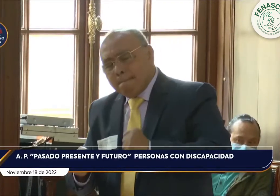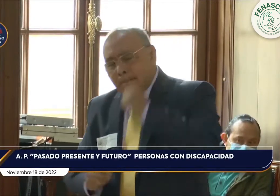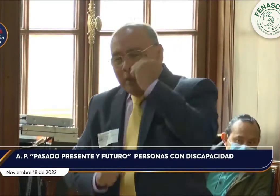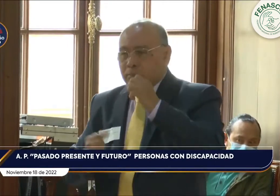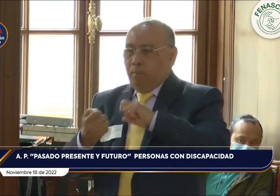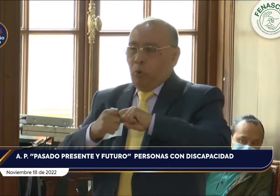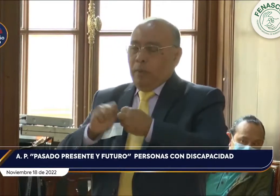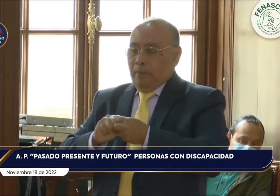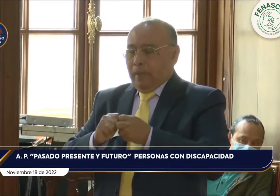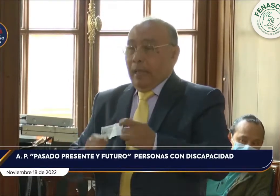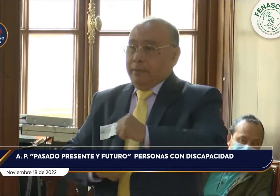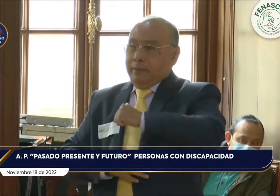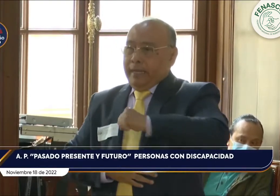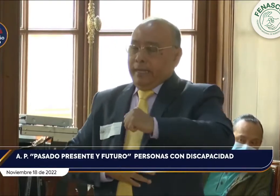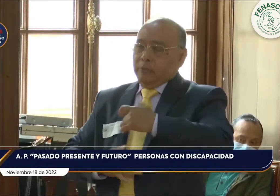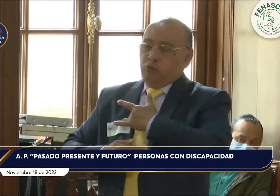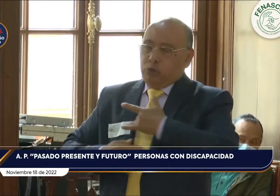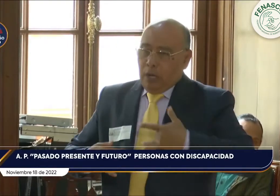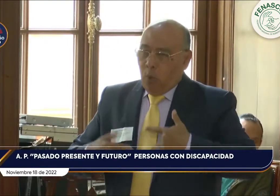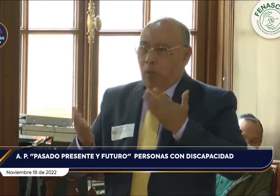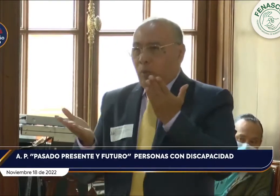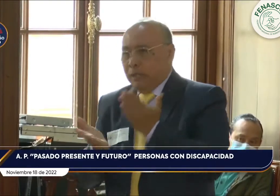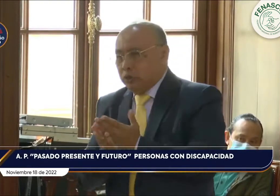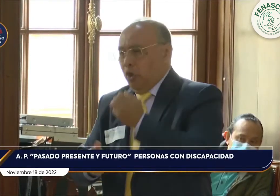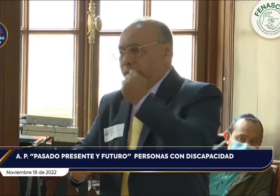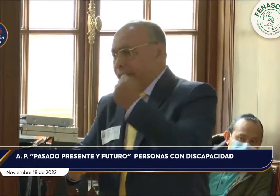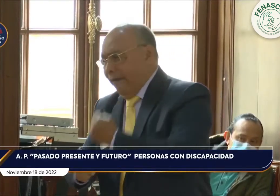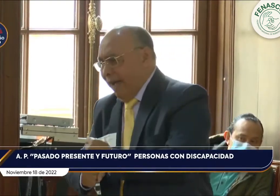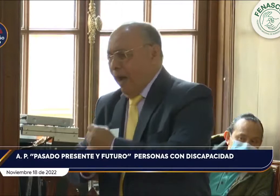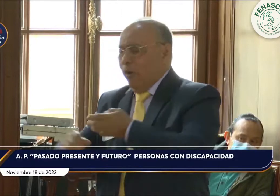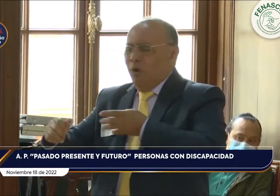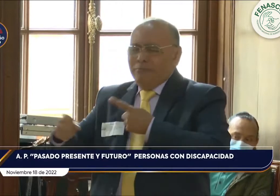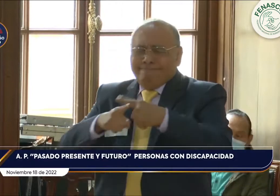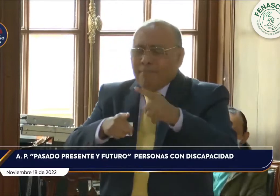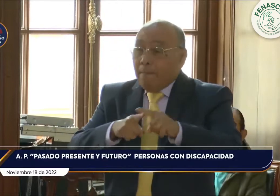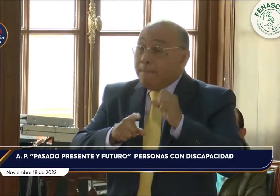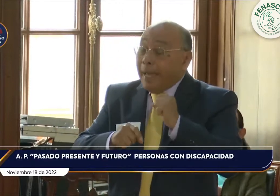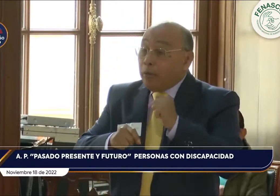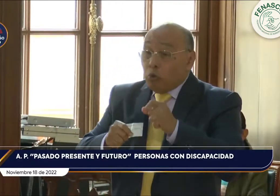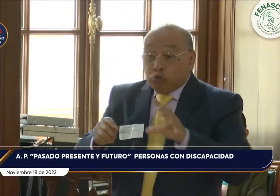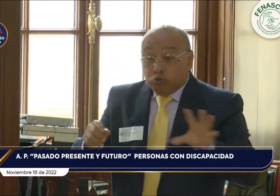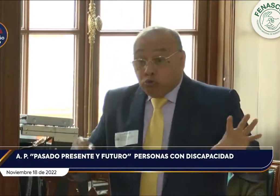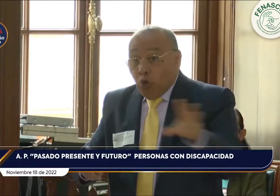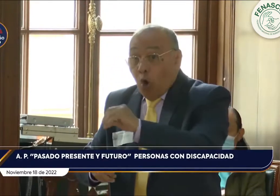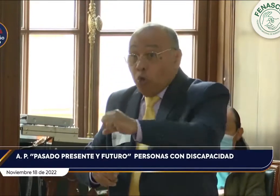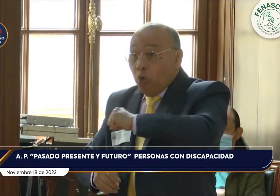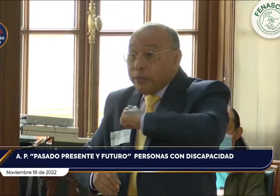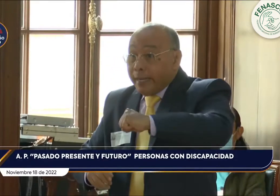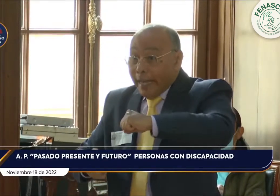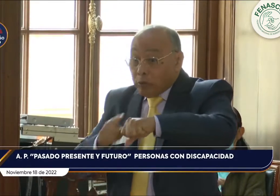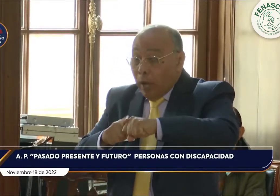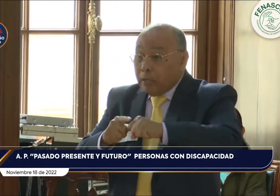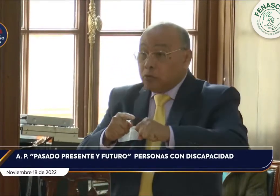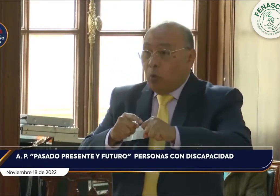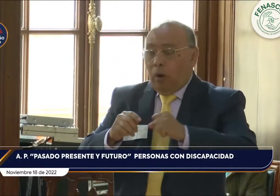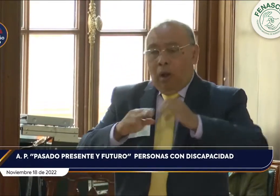ley estatutaria 16-18, ¿cuál es el problema mayor? Sí, tenemos problemas en todos los sectores, en el acceso a la salud, al trabajo, a la educación,